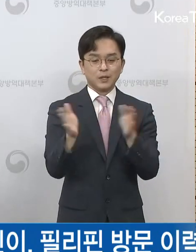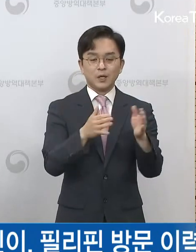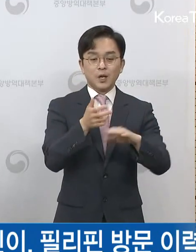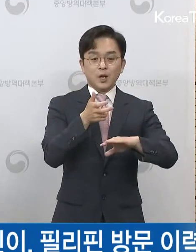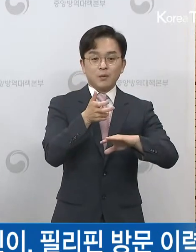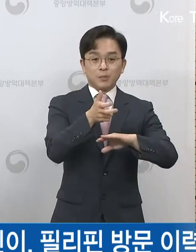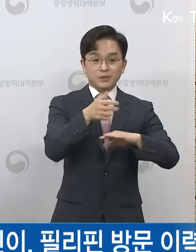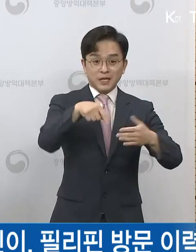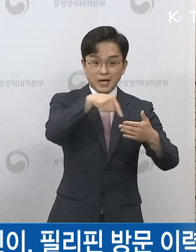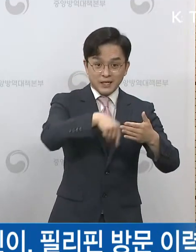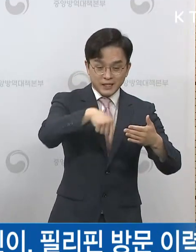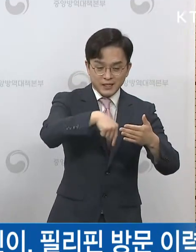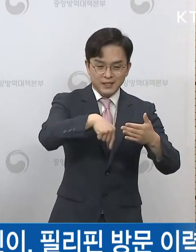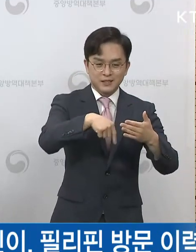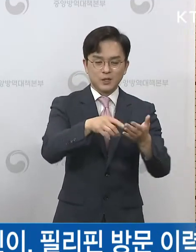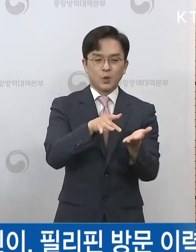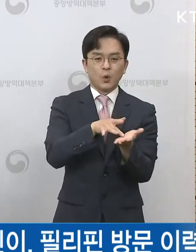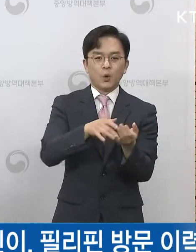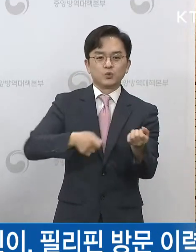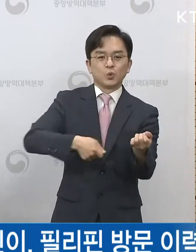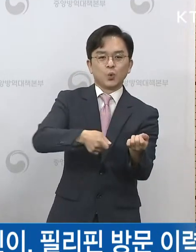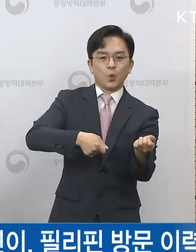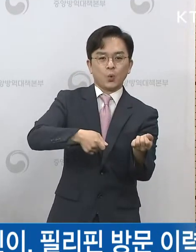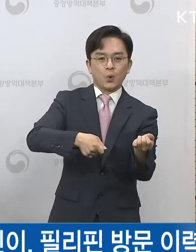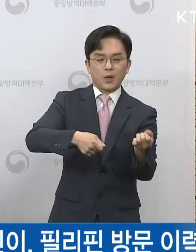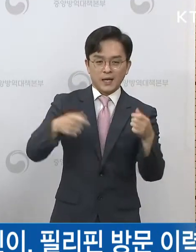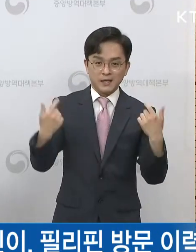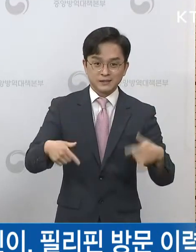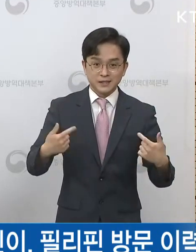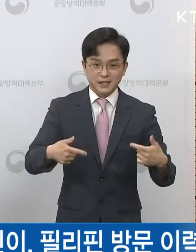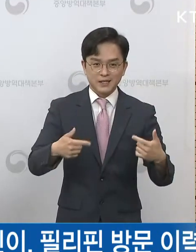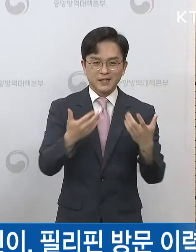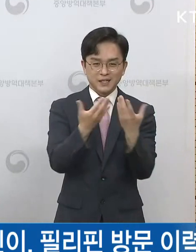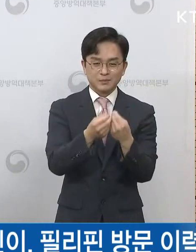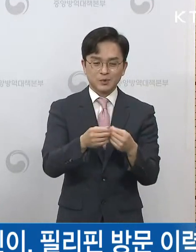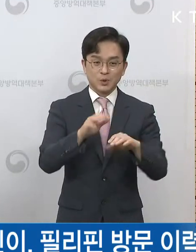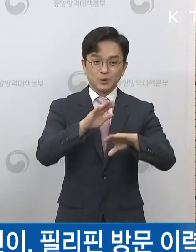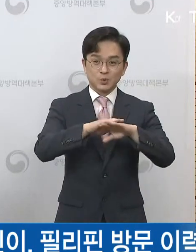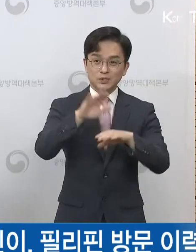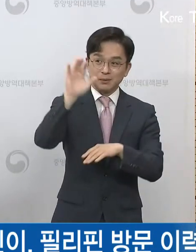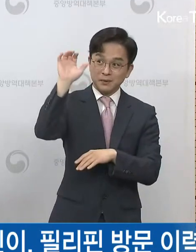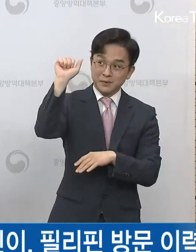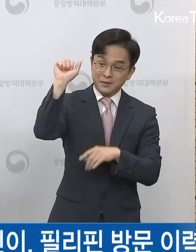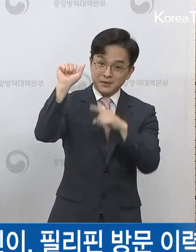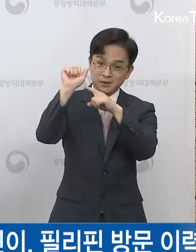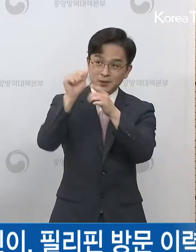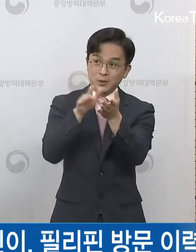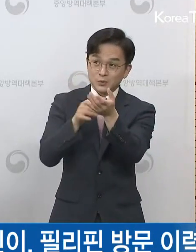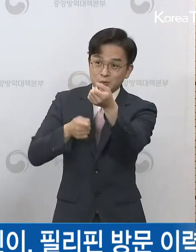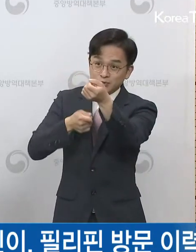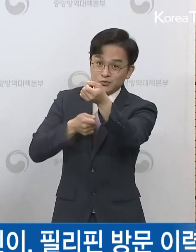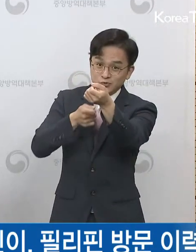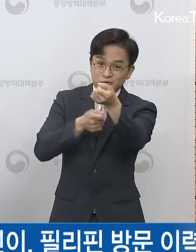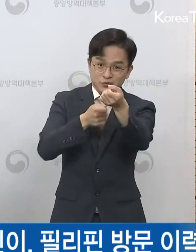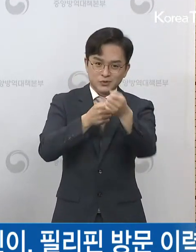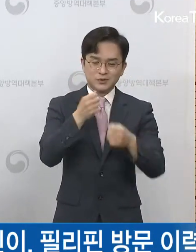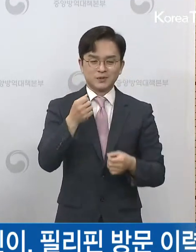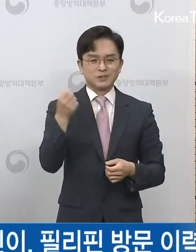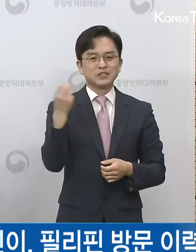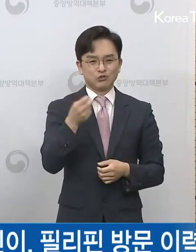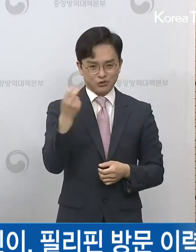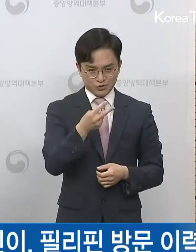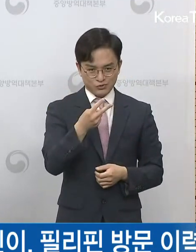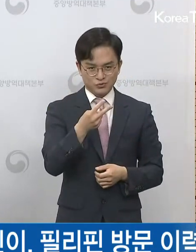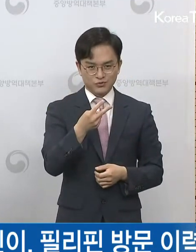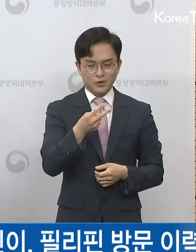비치하고 손잡이 등 손이 닿는 부위는 자주 소독해 주시길 바랍니다. 식사 등으로 마스크